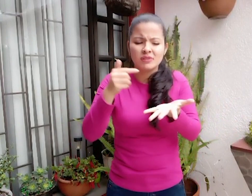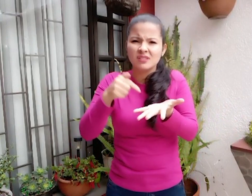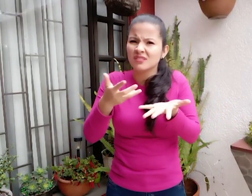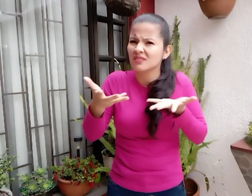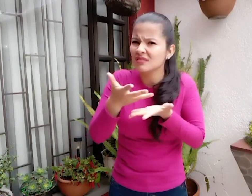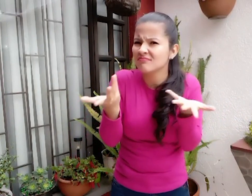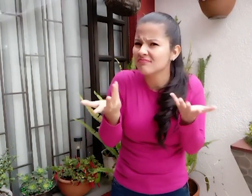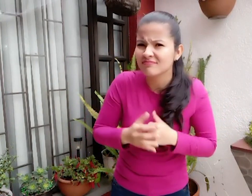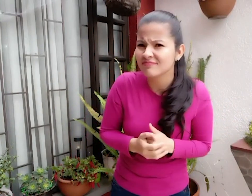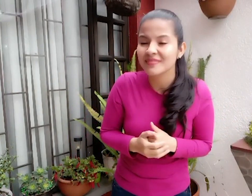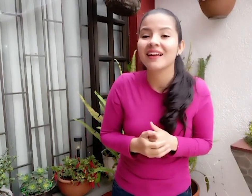allí hablaremos sobre